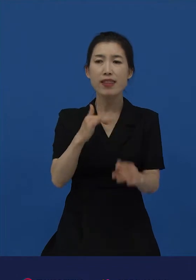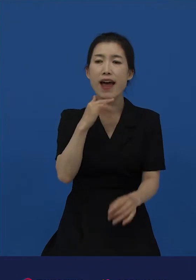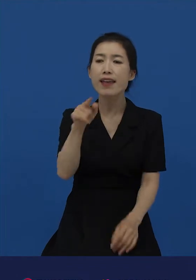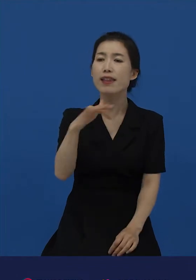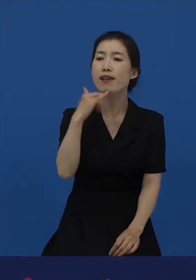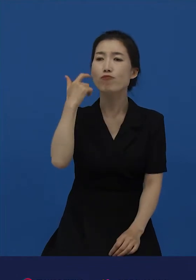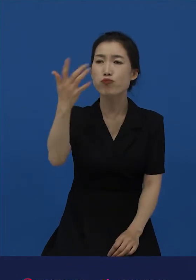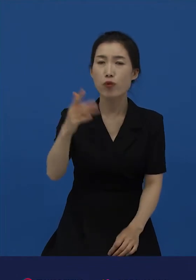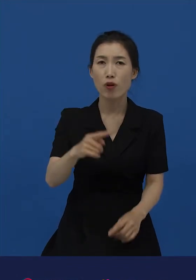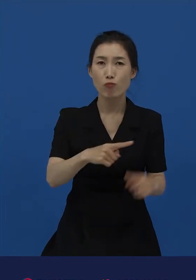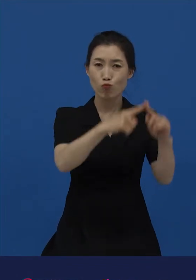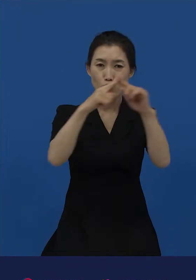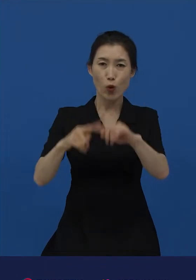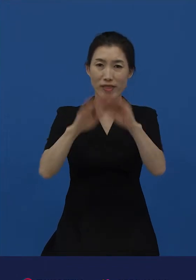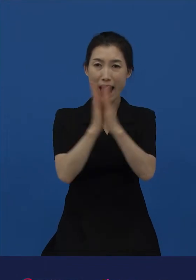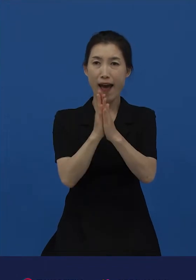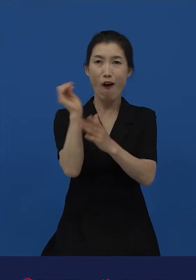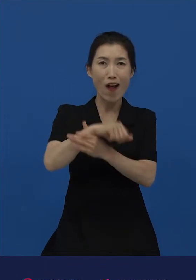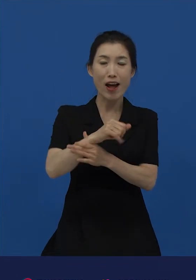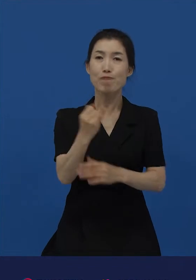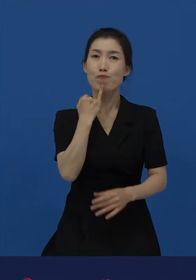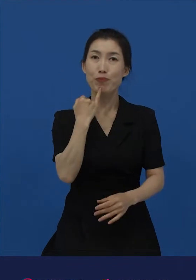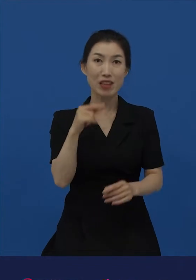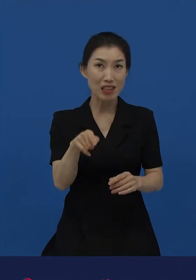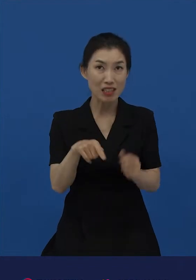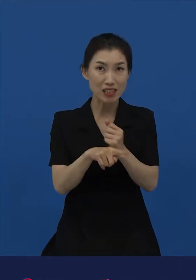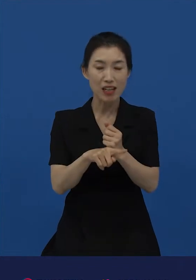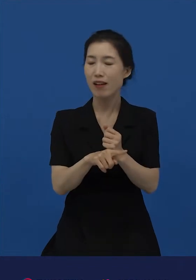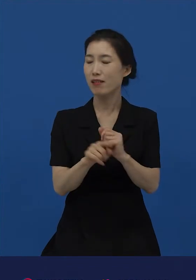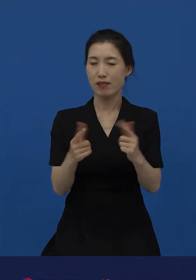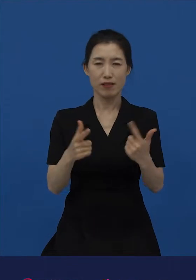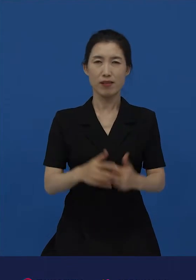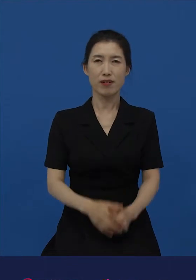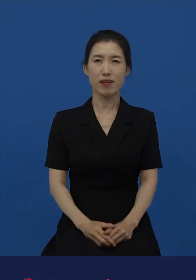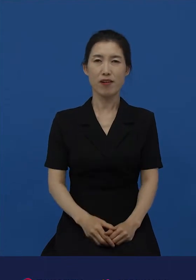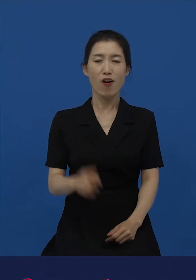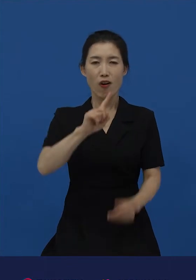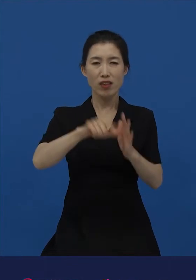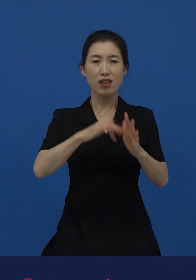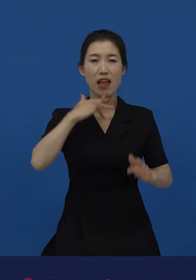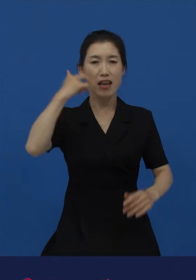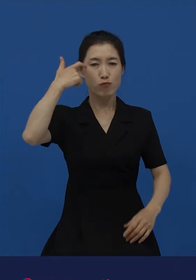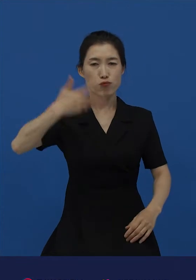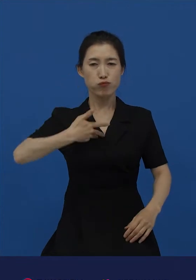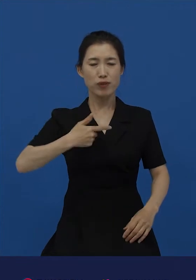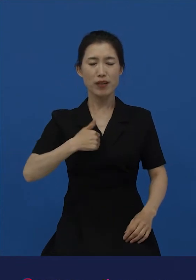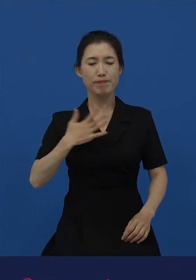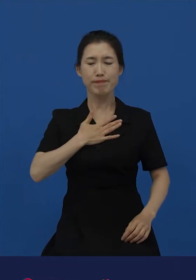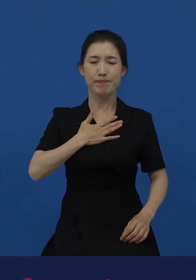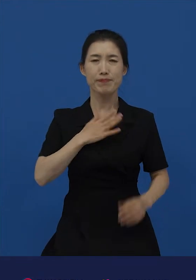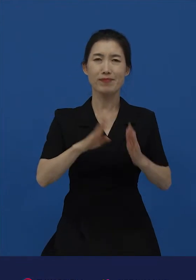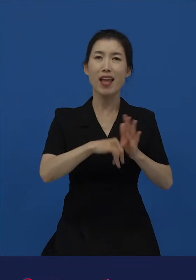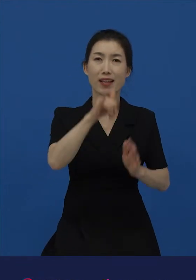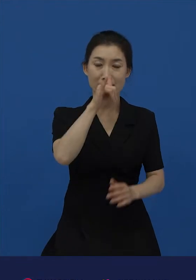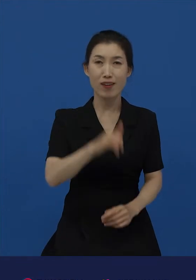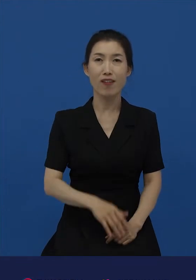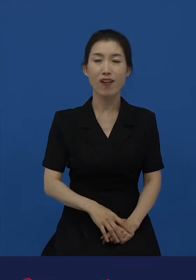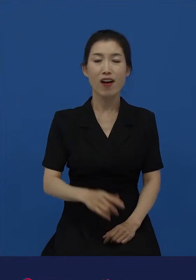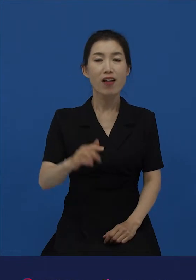아닙니다. 또 모든 상황에서 나이를 묻는 상대의 질문이 유쾌한 것도 아니고요. 나이를 묻는